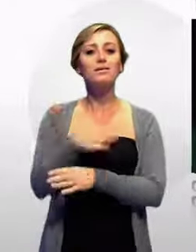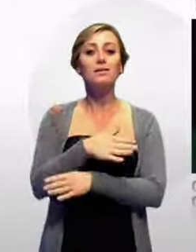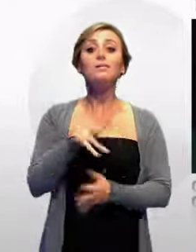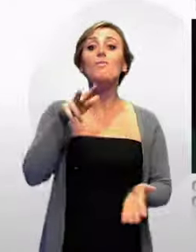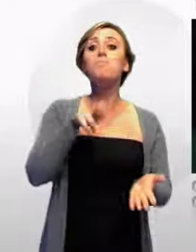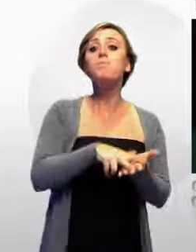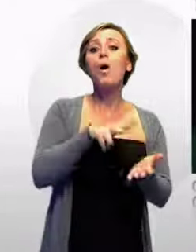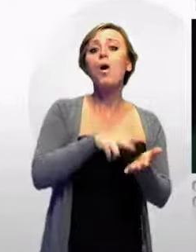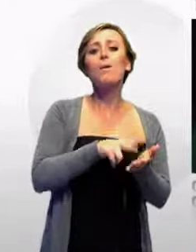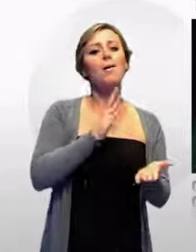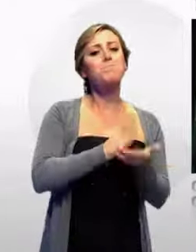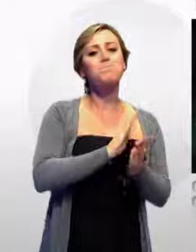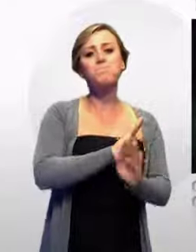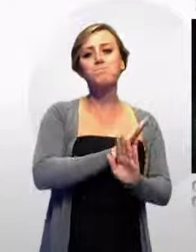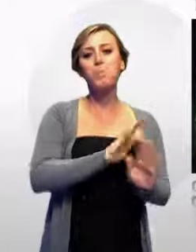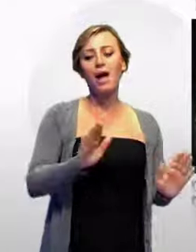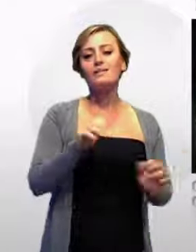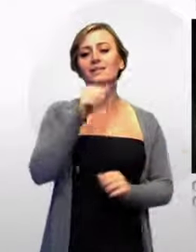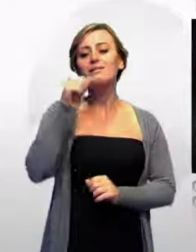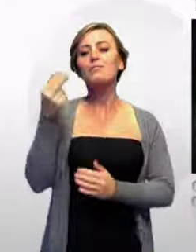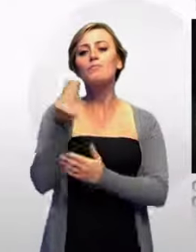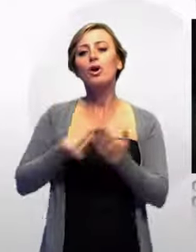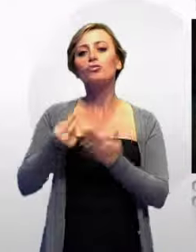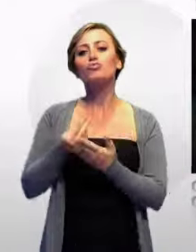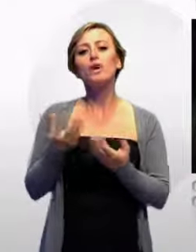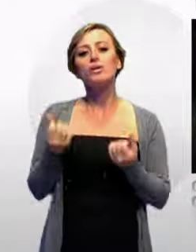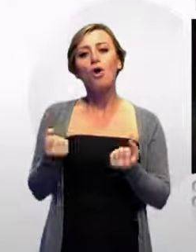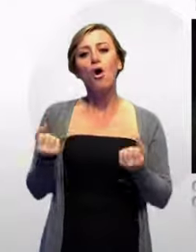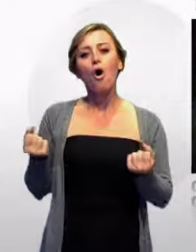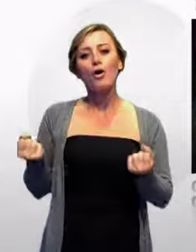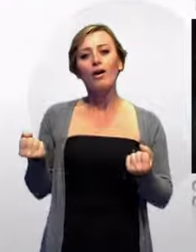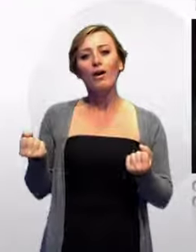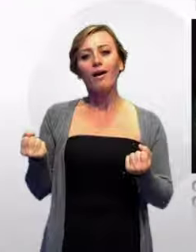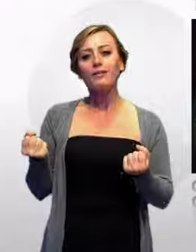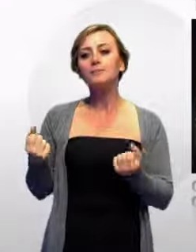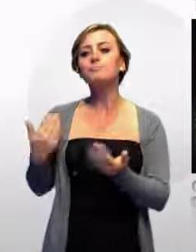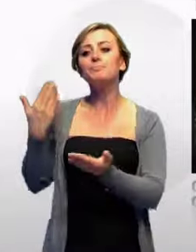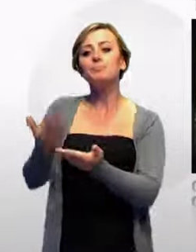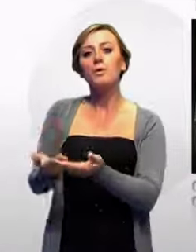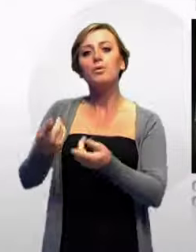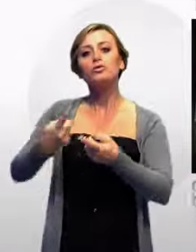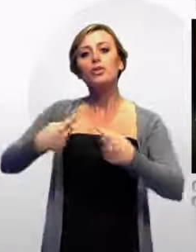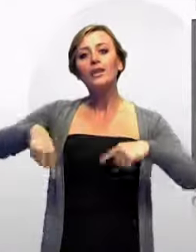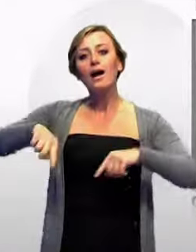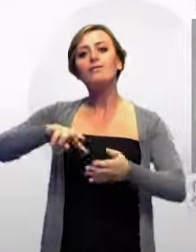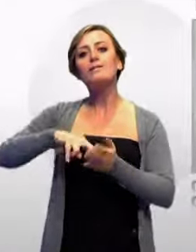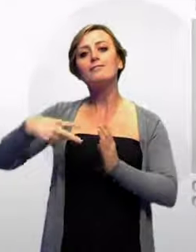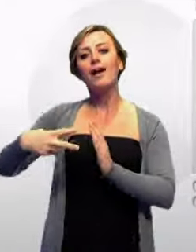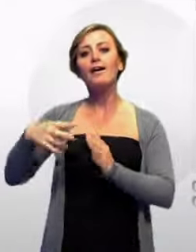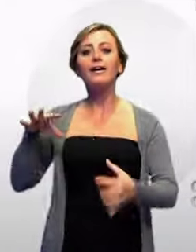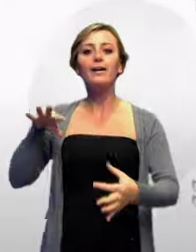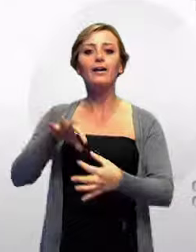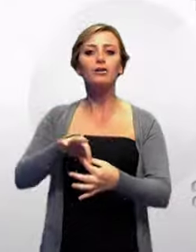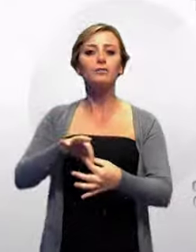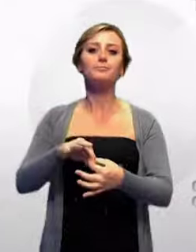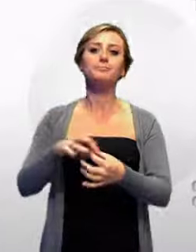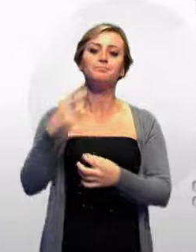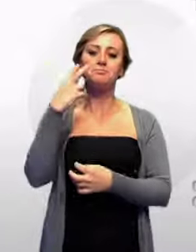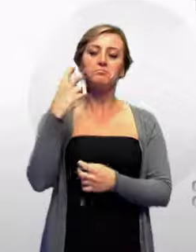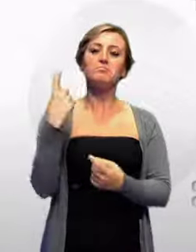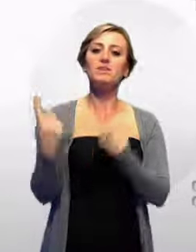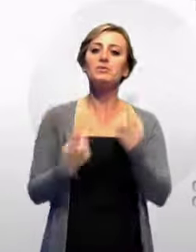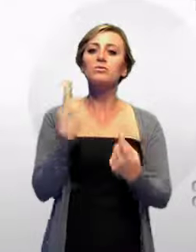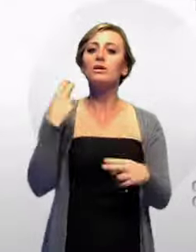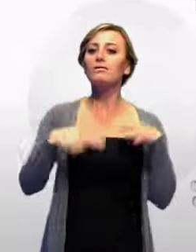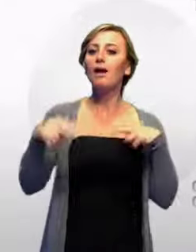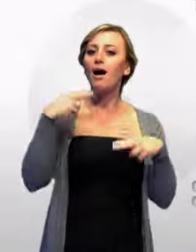rigorosi le prescrizioni dell'AIA, senza ulteriori ritardi, che si arrivi a prevenire e rimediare al danno sanitario